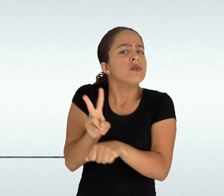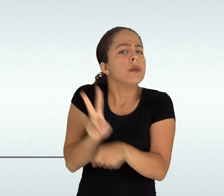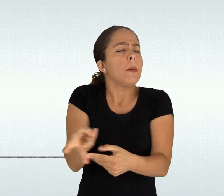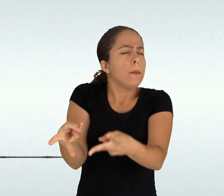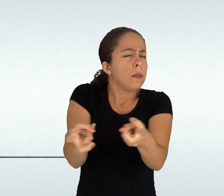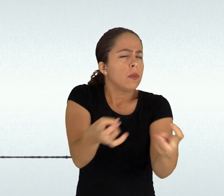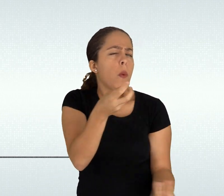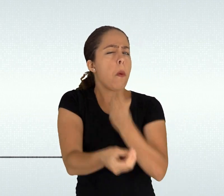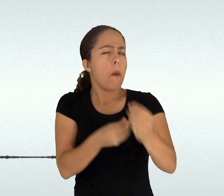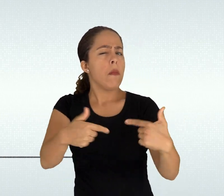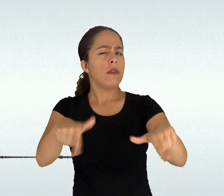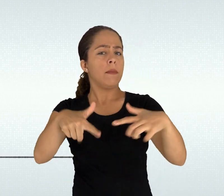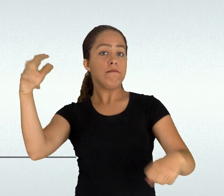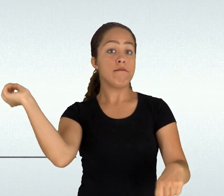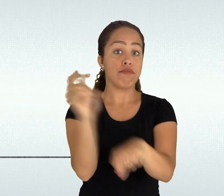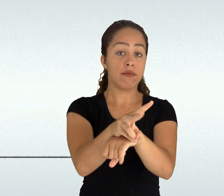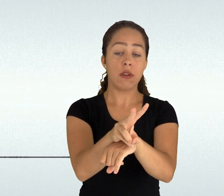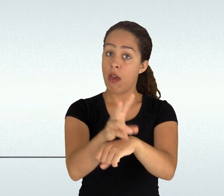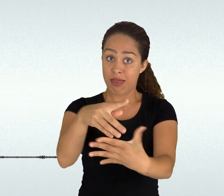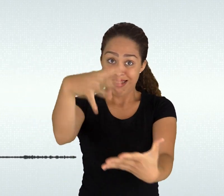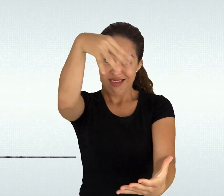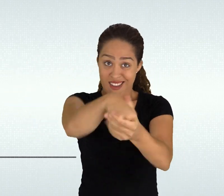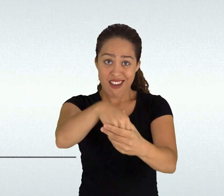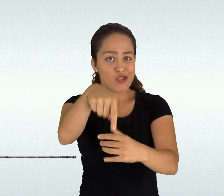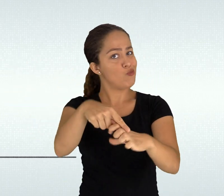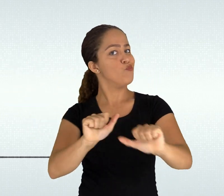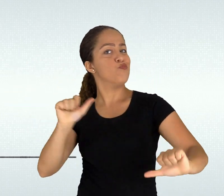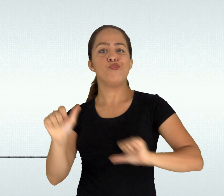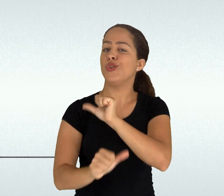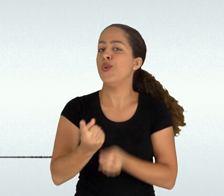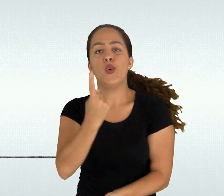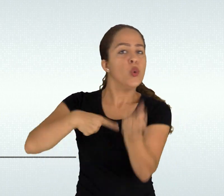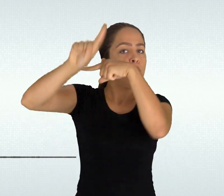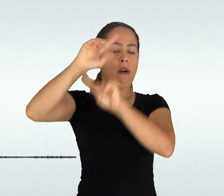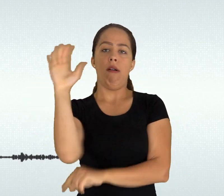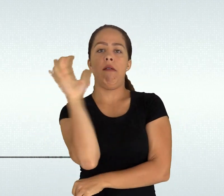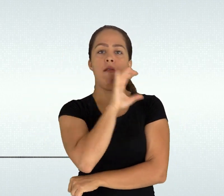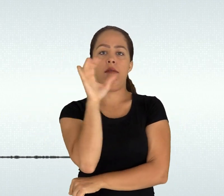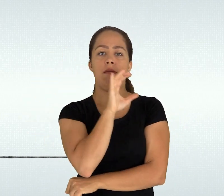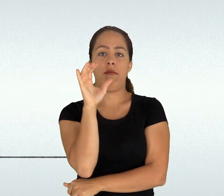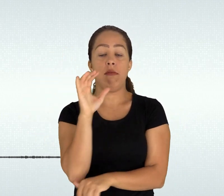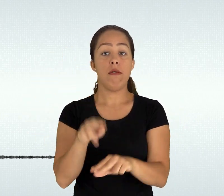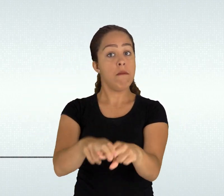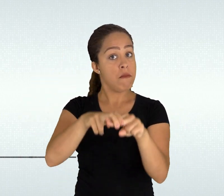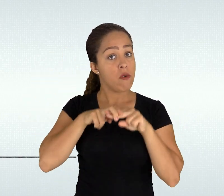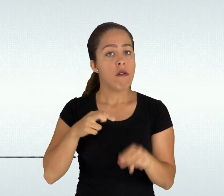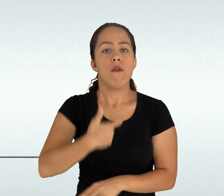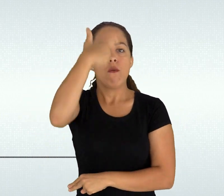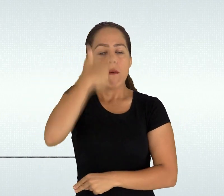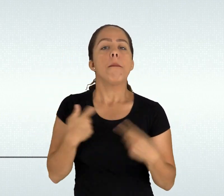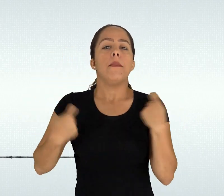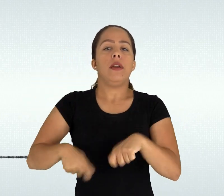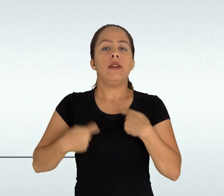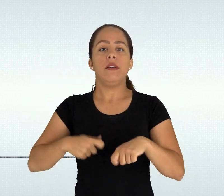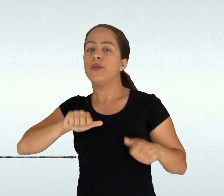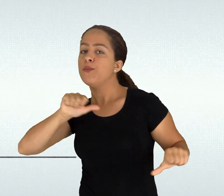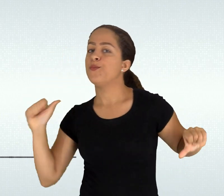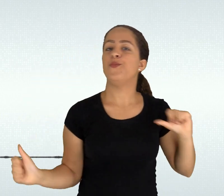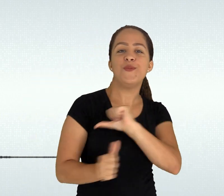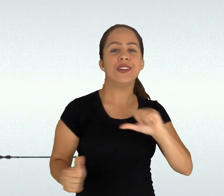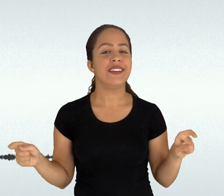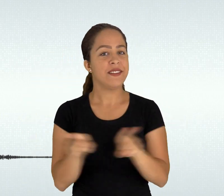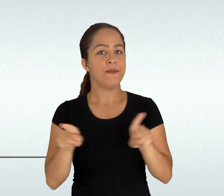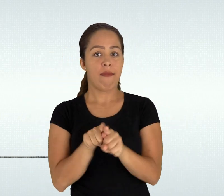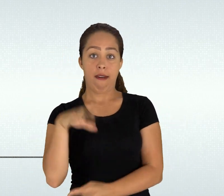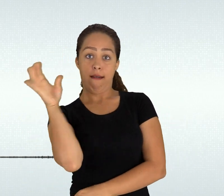objetivos atribuídos ao ensino médio e os propósitos da formação profissional de nossos jovens os quais